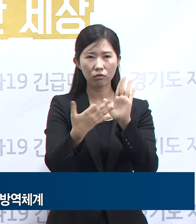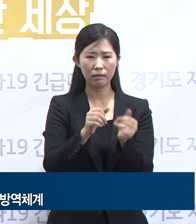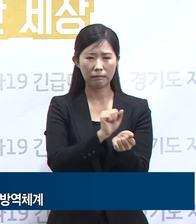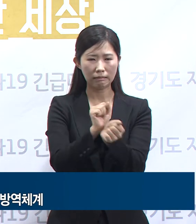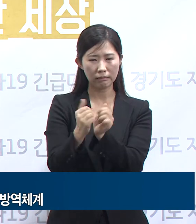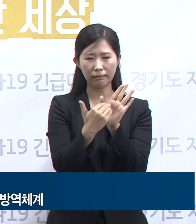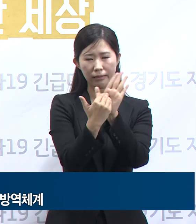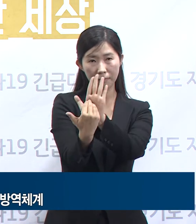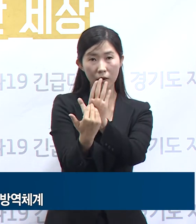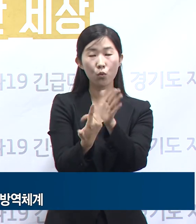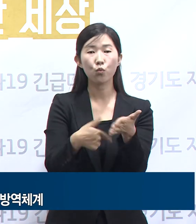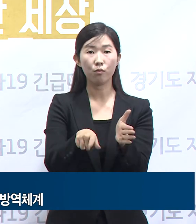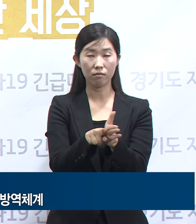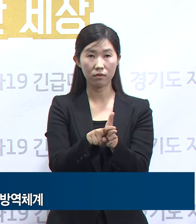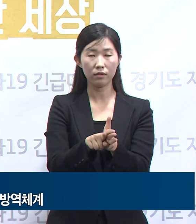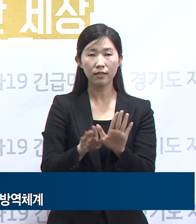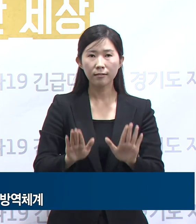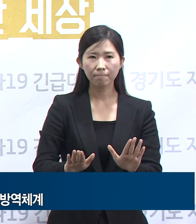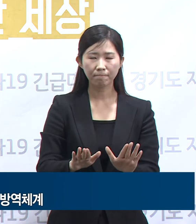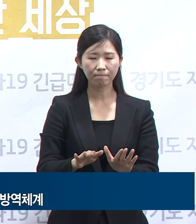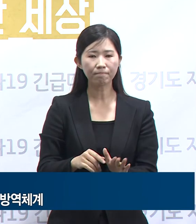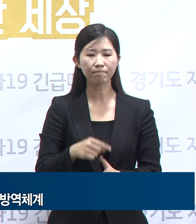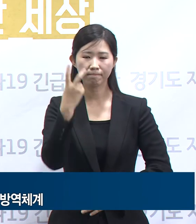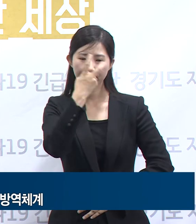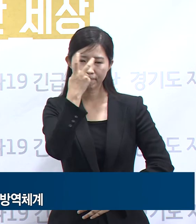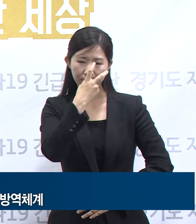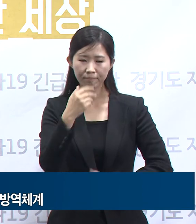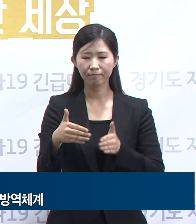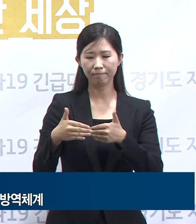병행하는 장기적 지속적인 방역 체계입니다.